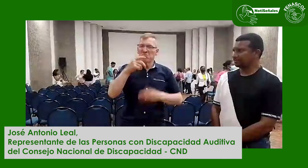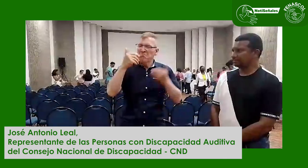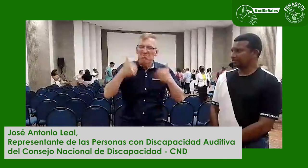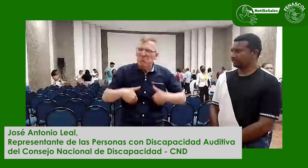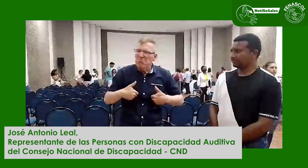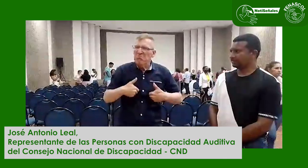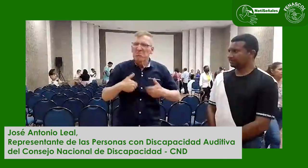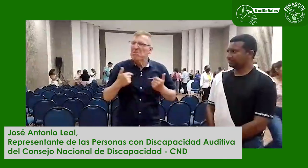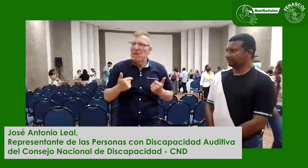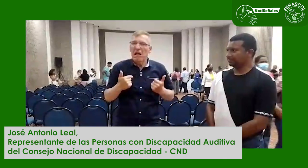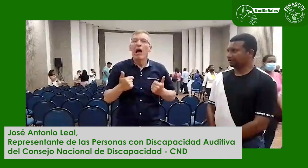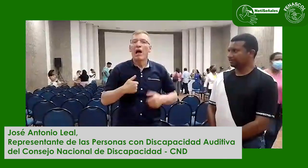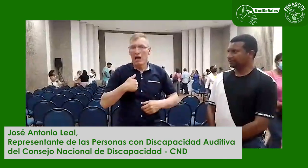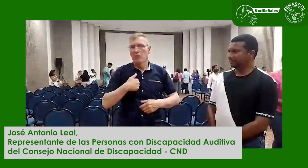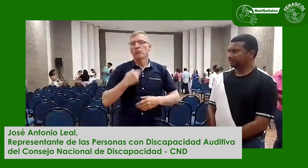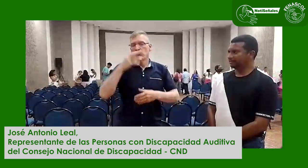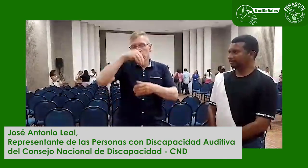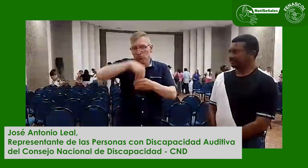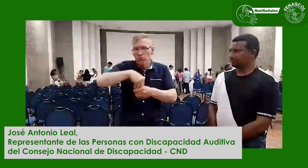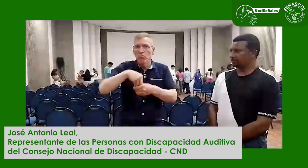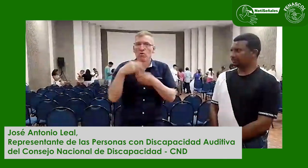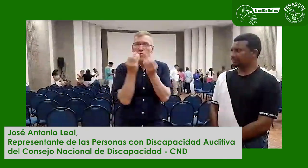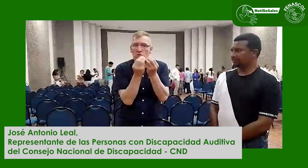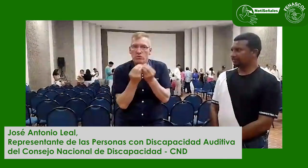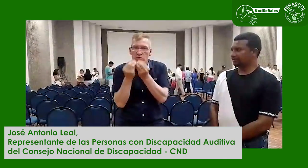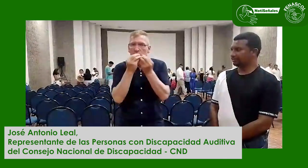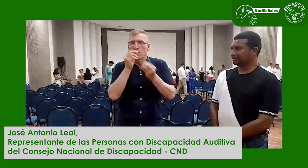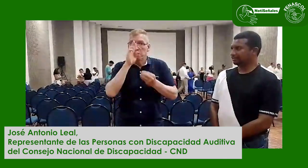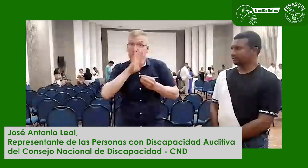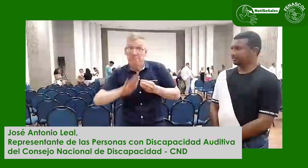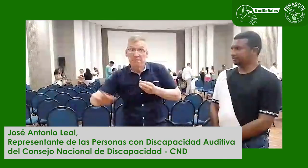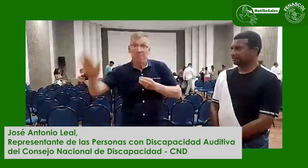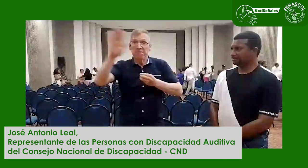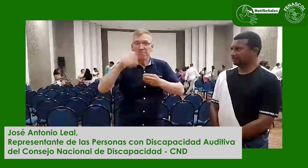Hago parte del Consejo Nacional de Discapacidad, CND,